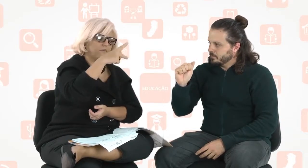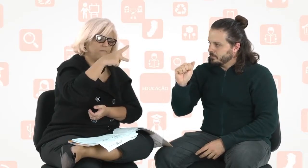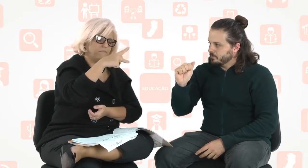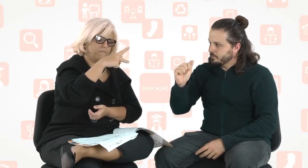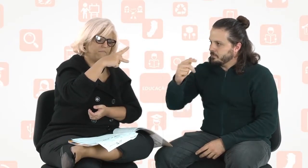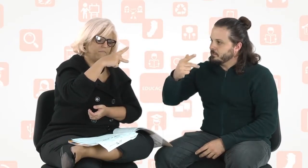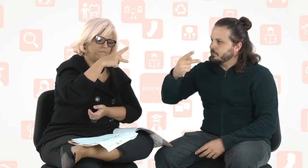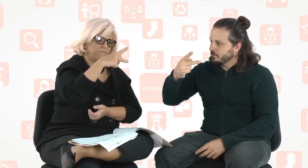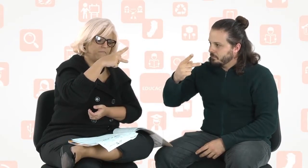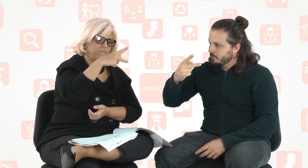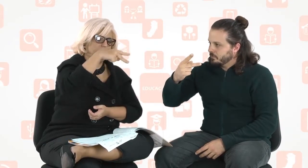Uhum.